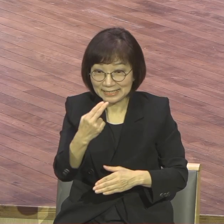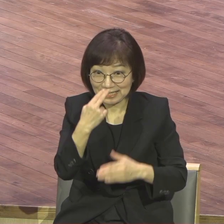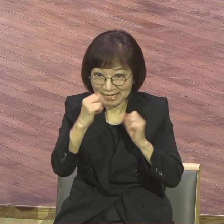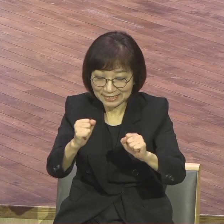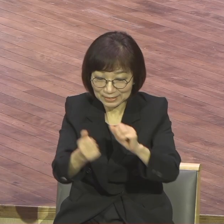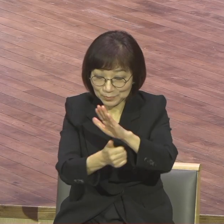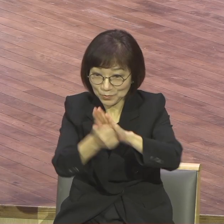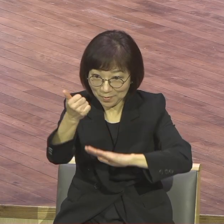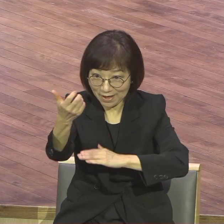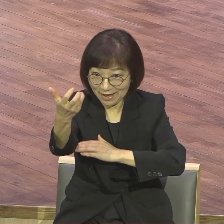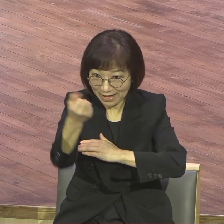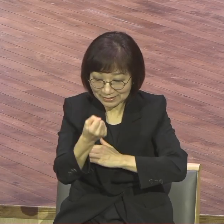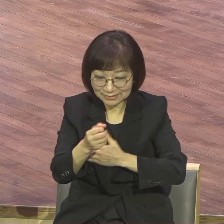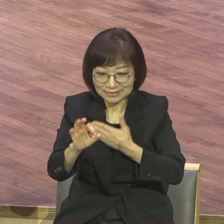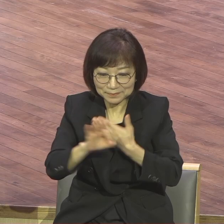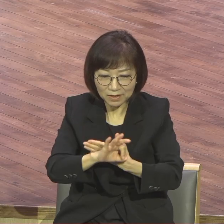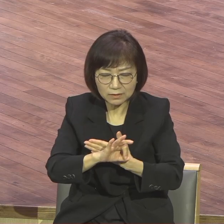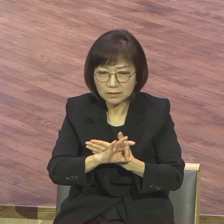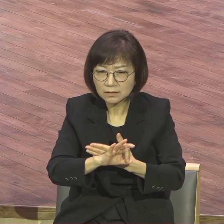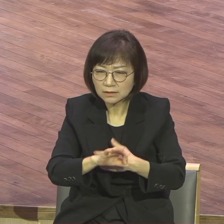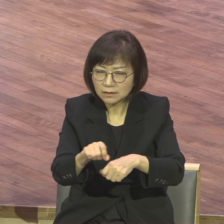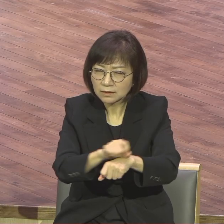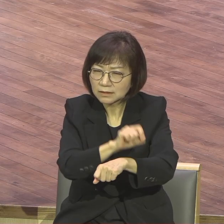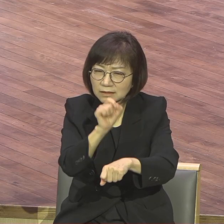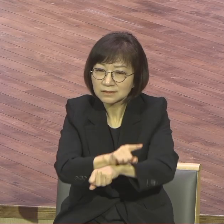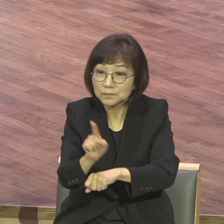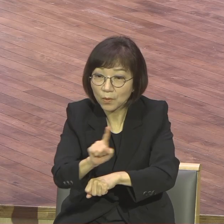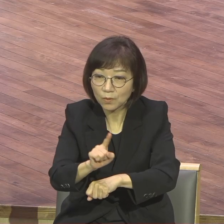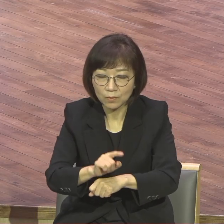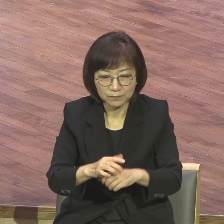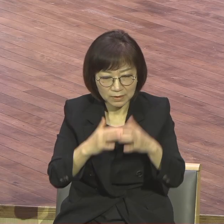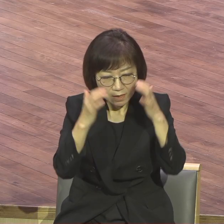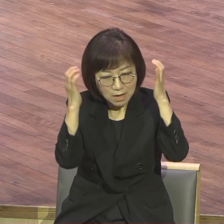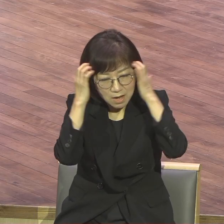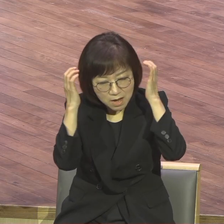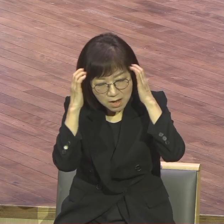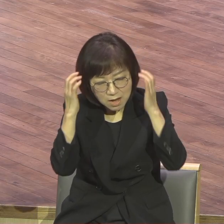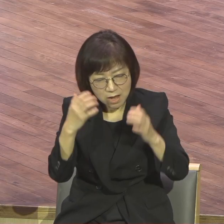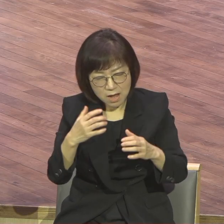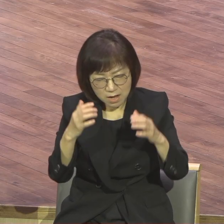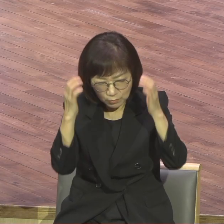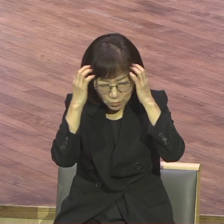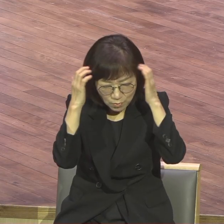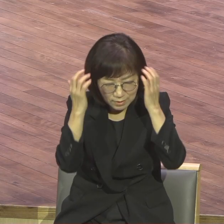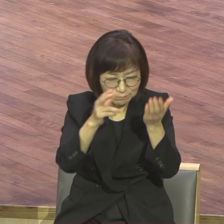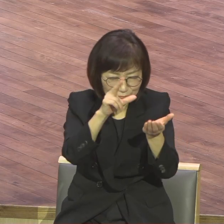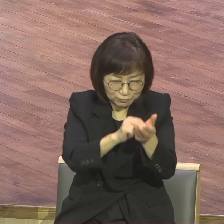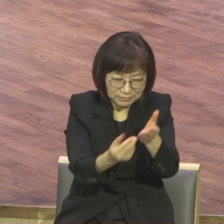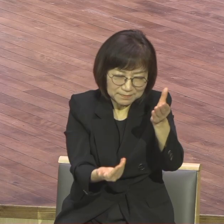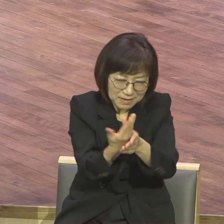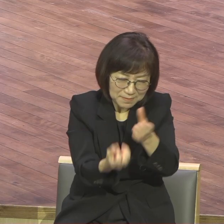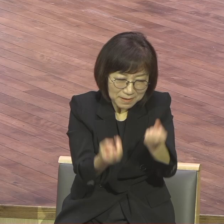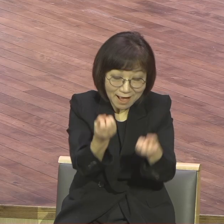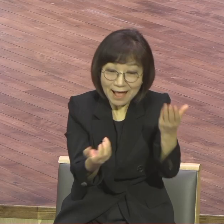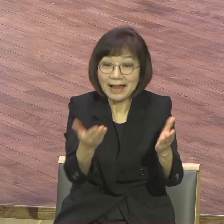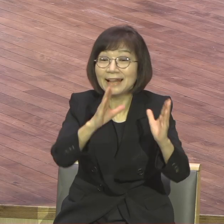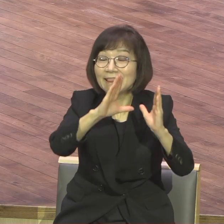나타난 특징이 뭐냐. 어떤 고난과 익정 속에서도 참된 자유함을 누리시지요.